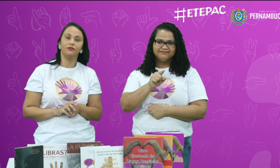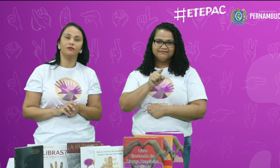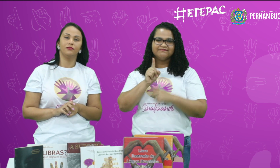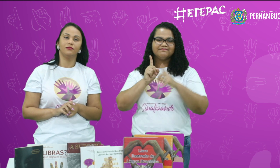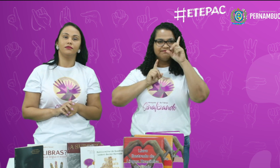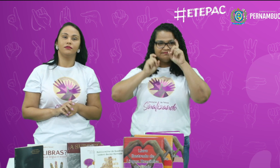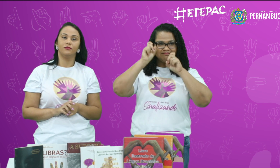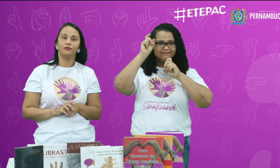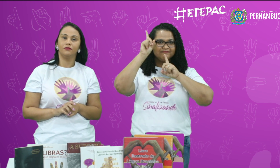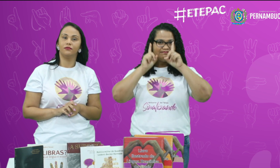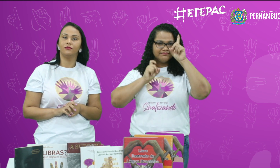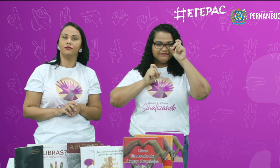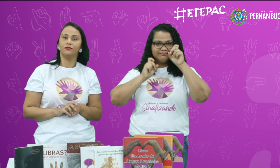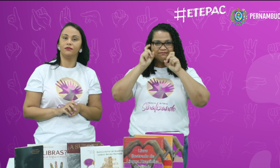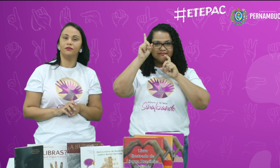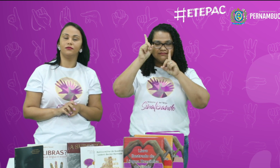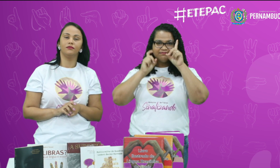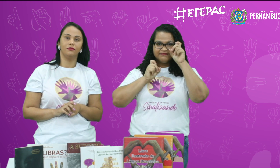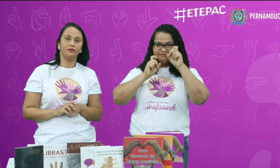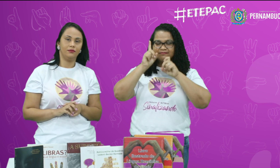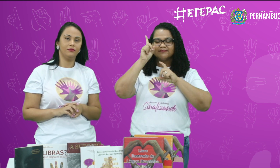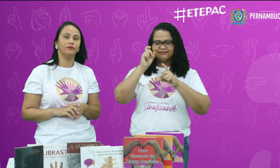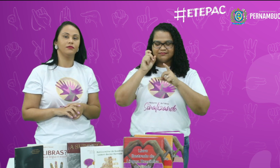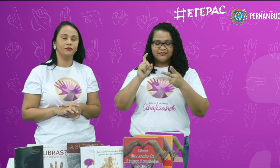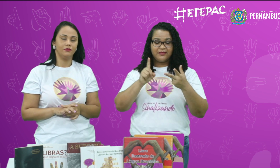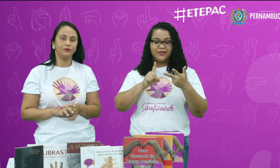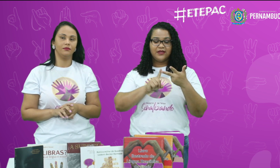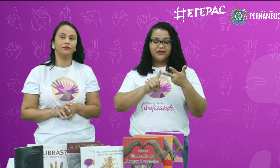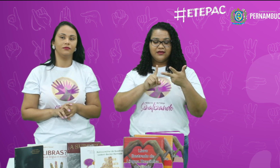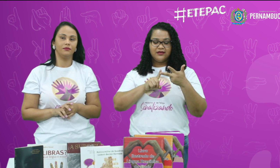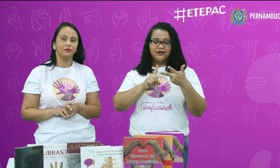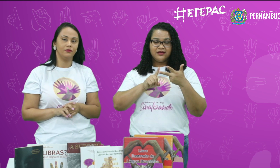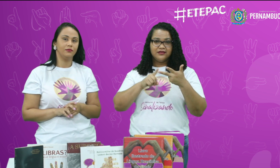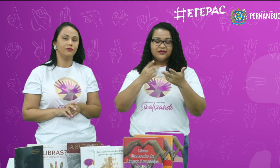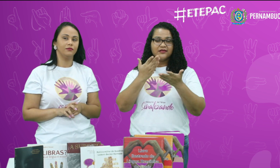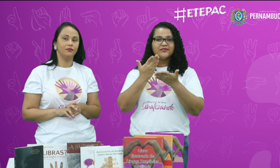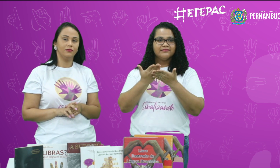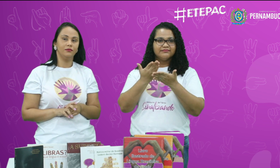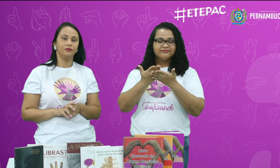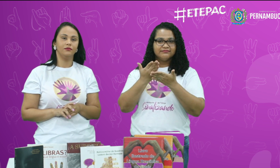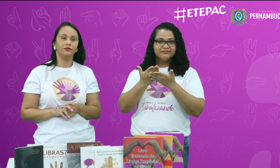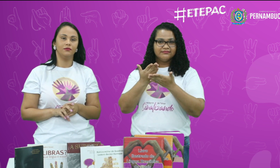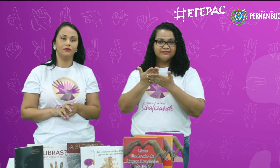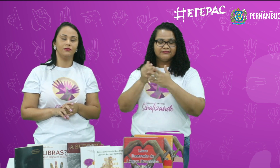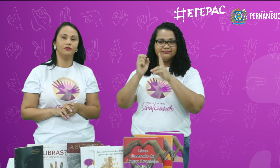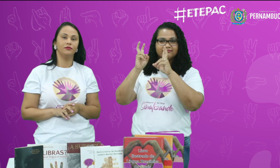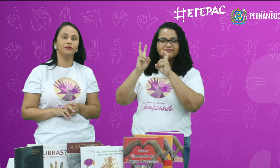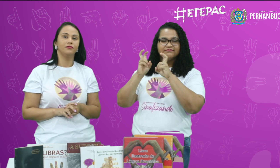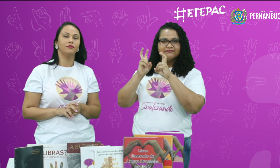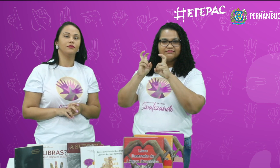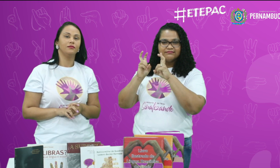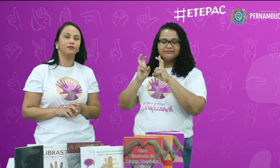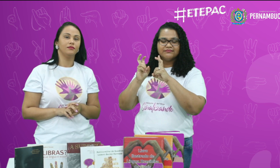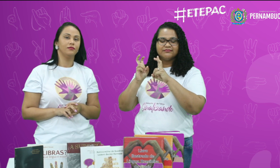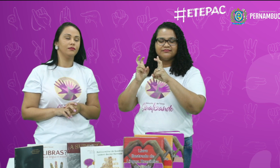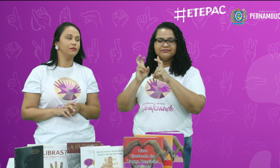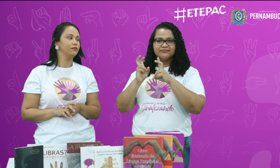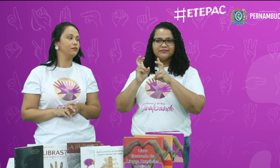e sobre expressões. Na terceira aula, nós estudamos o tema